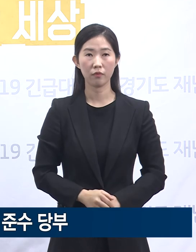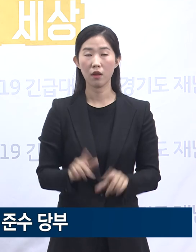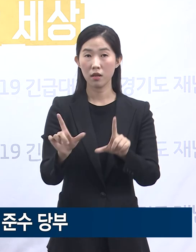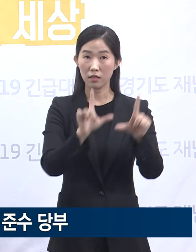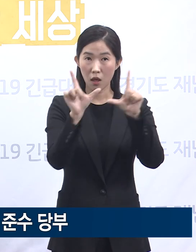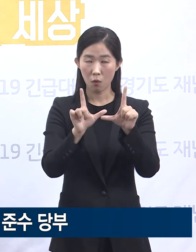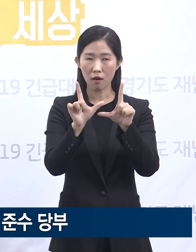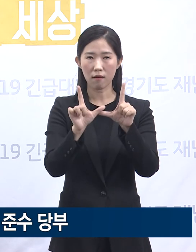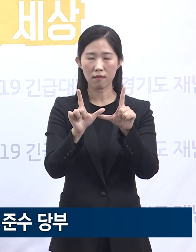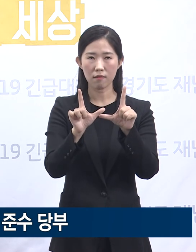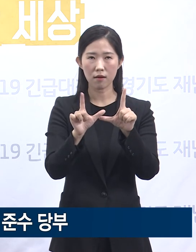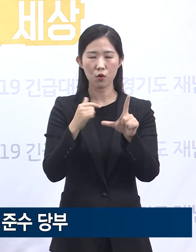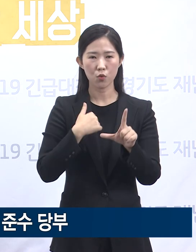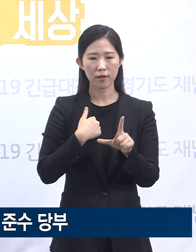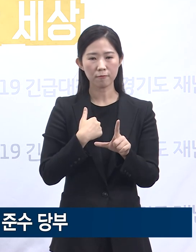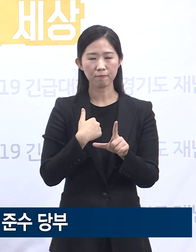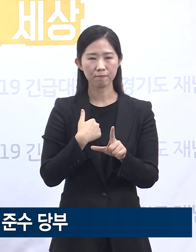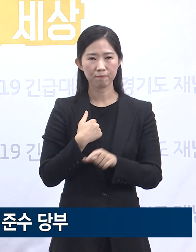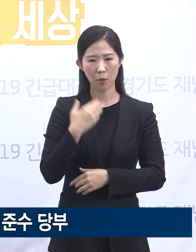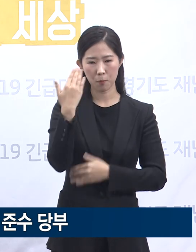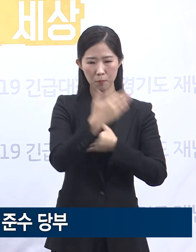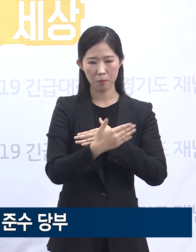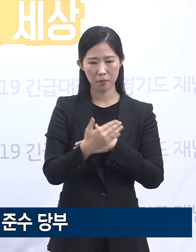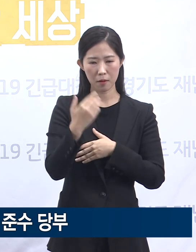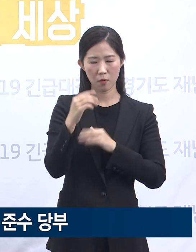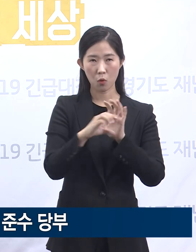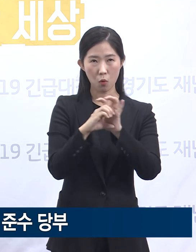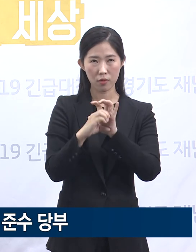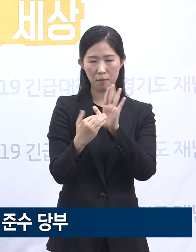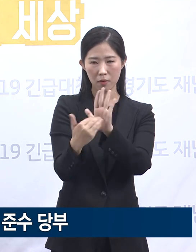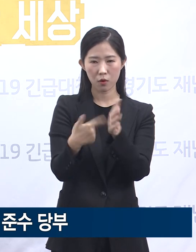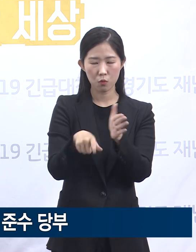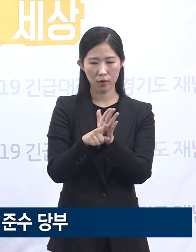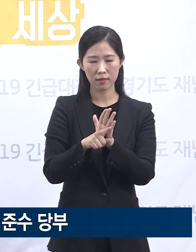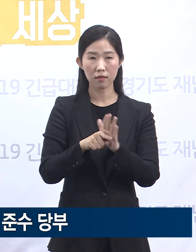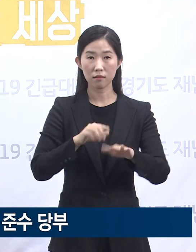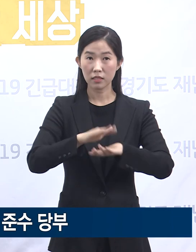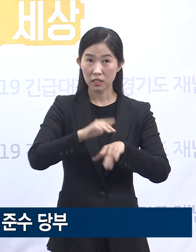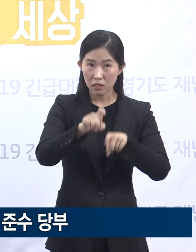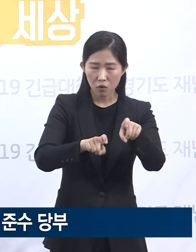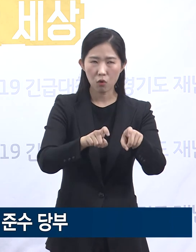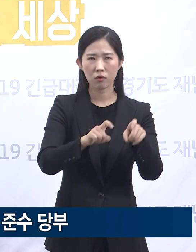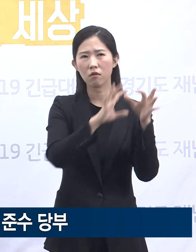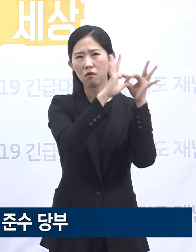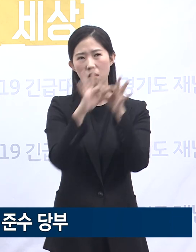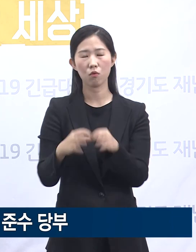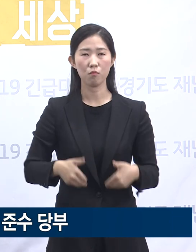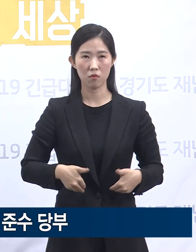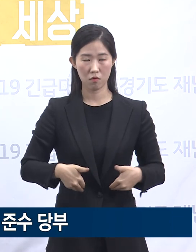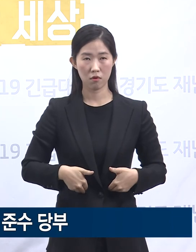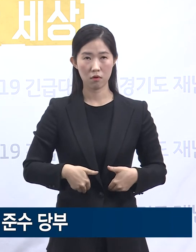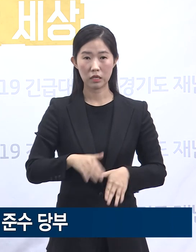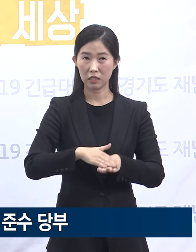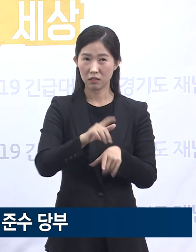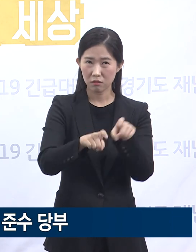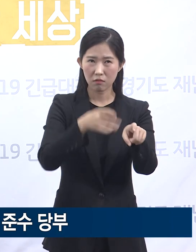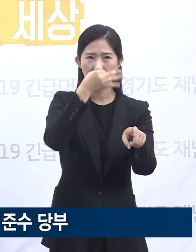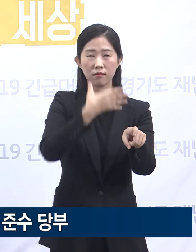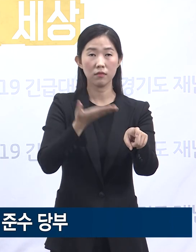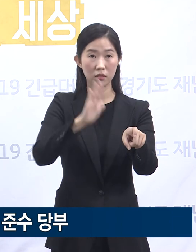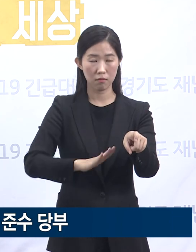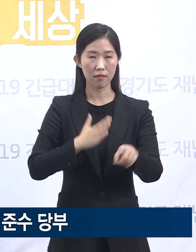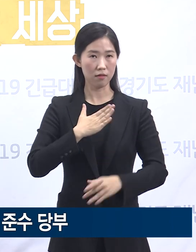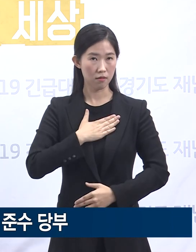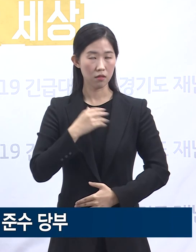방역 실천은 꾸준하고 지속적이어야만 효과가 나타날 수 있습니다. 그 실천은 힘들지만 나뿐만 아니라 가족